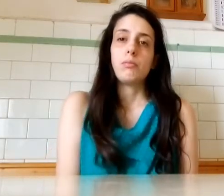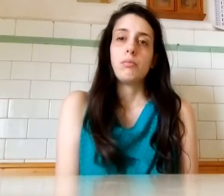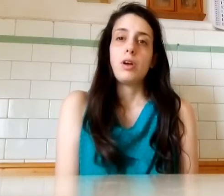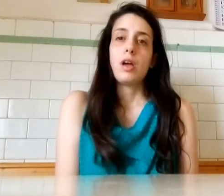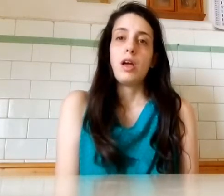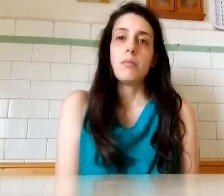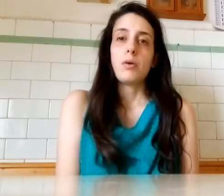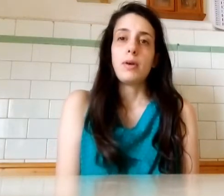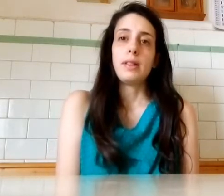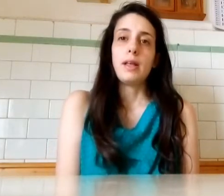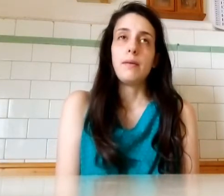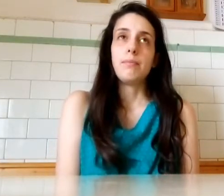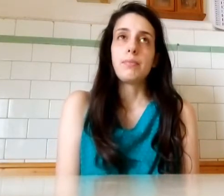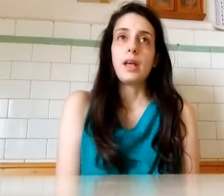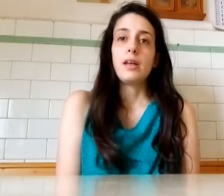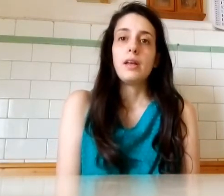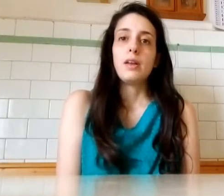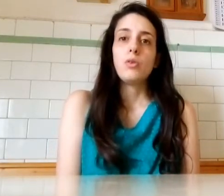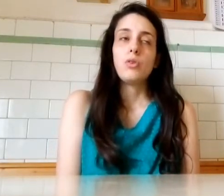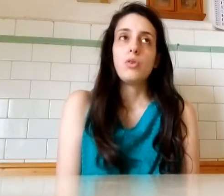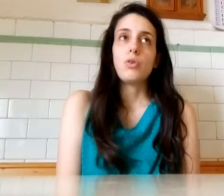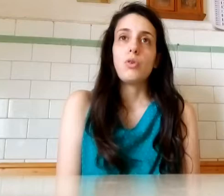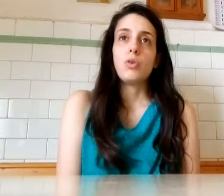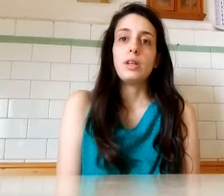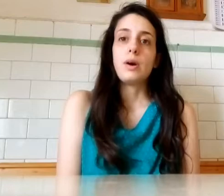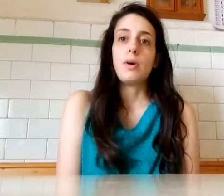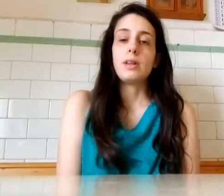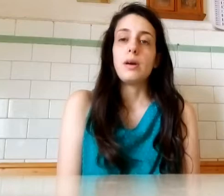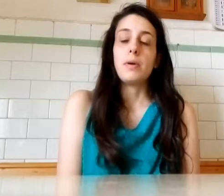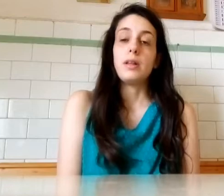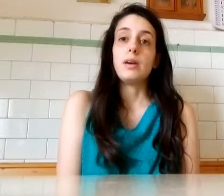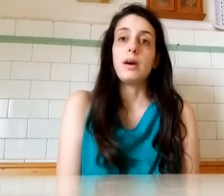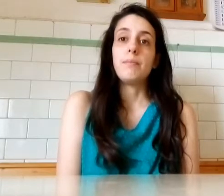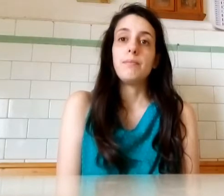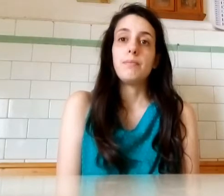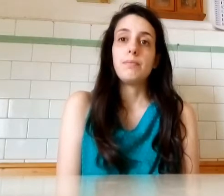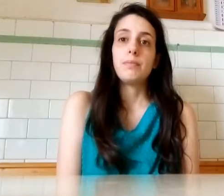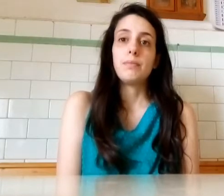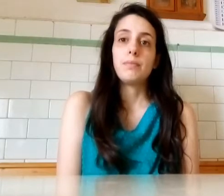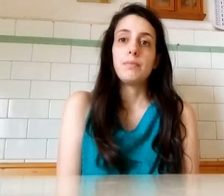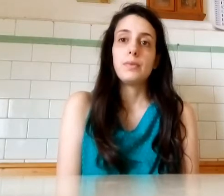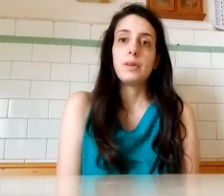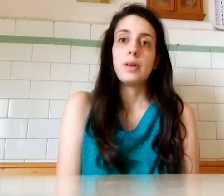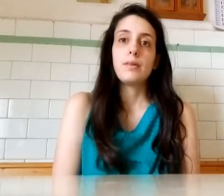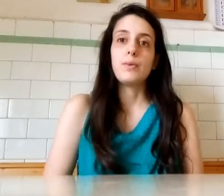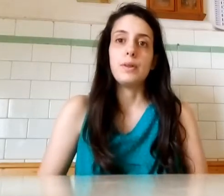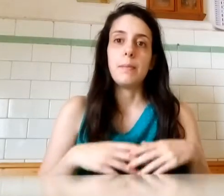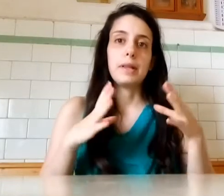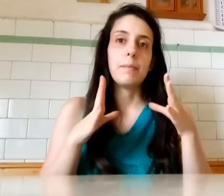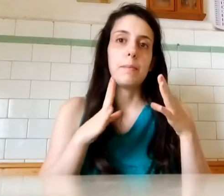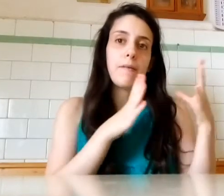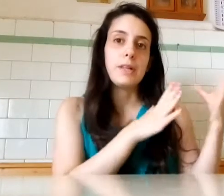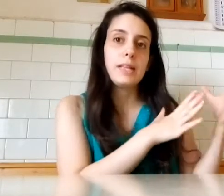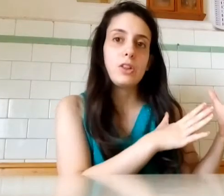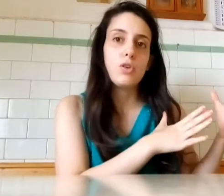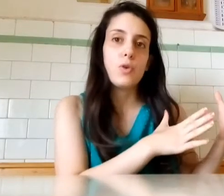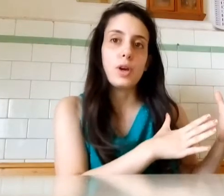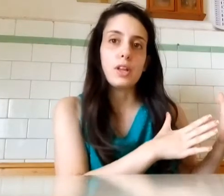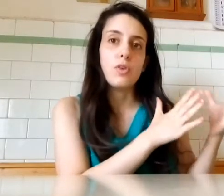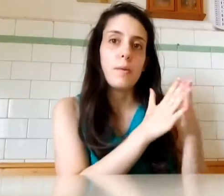Eh ma queste Non sono cose da guardia medica Scusa ma se avete detto voi Che dovevamo